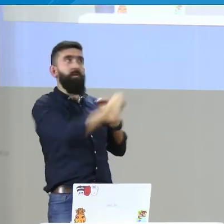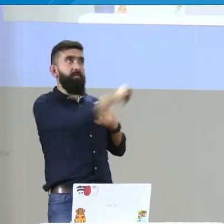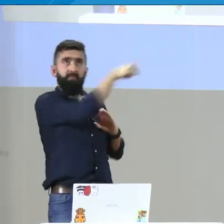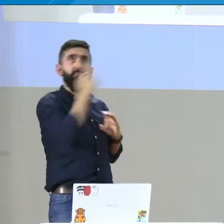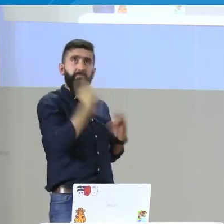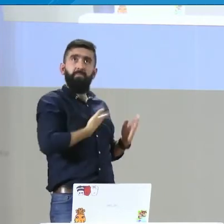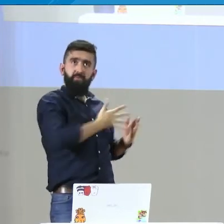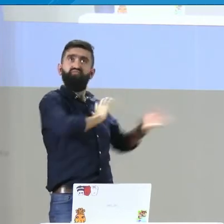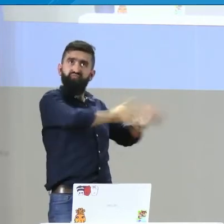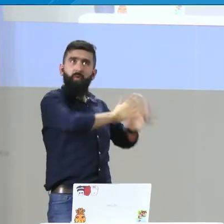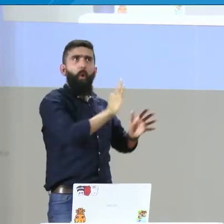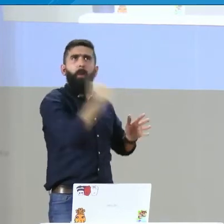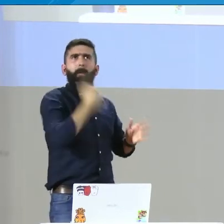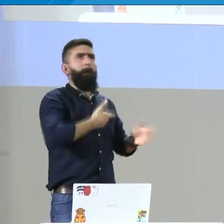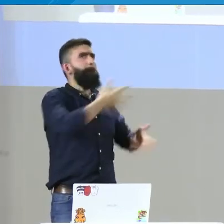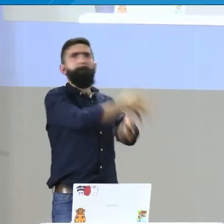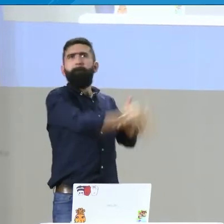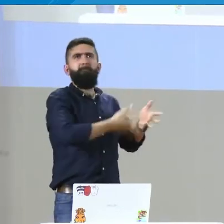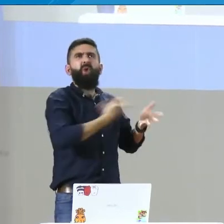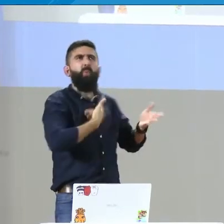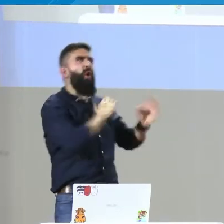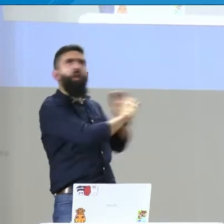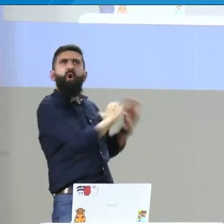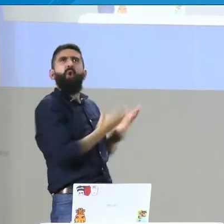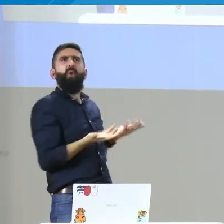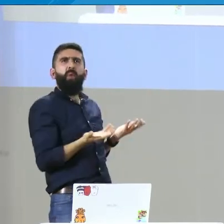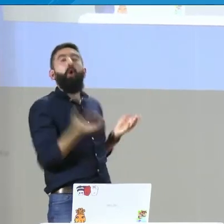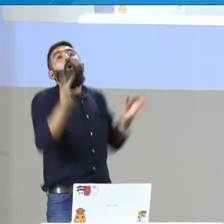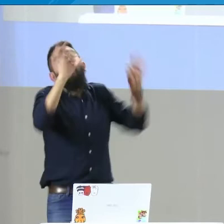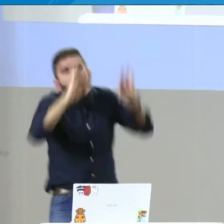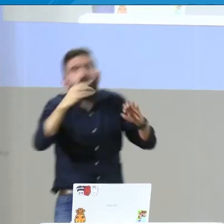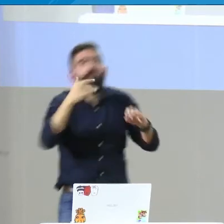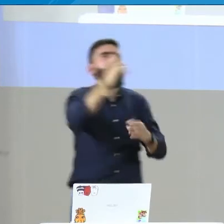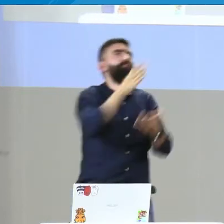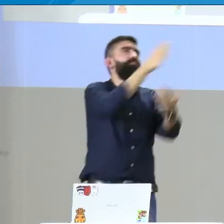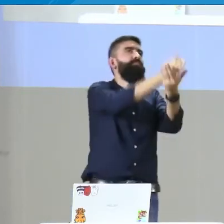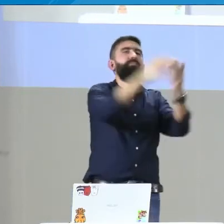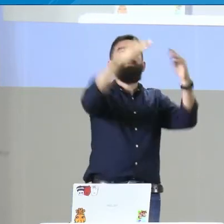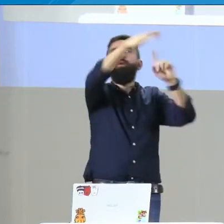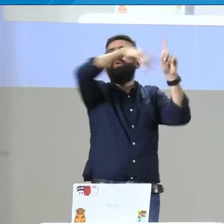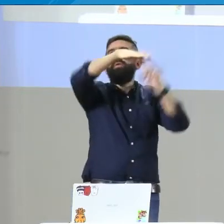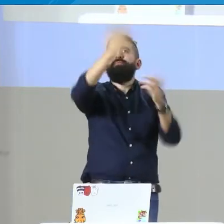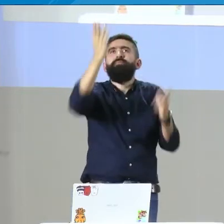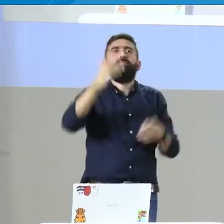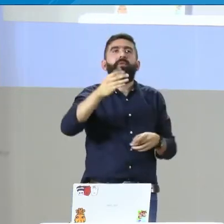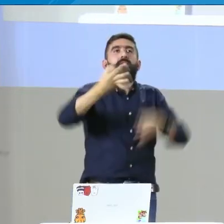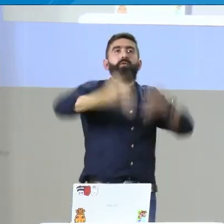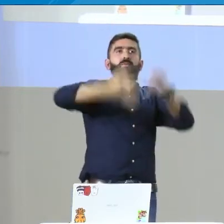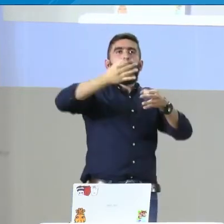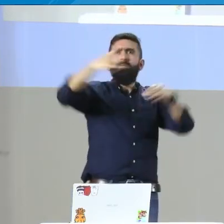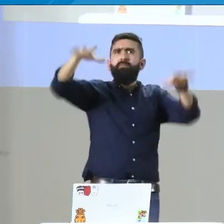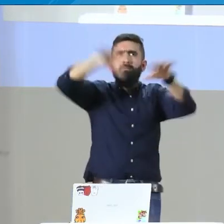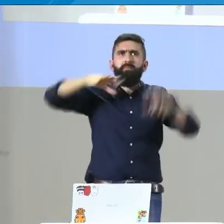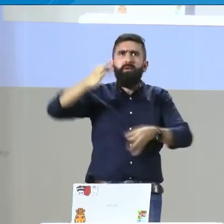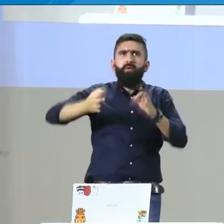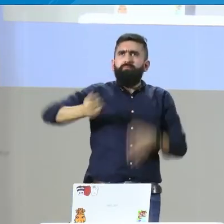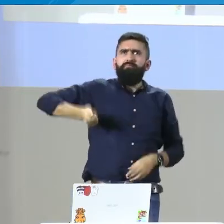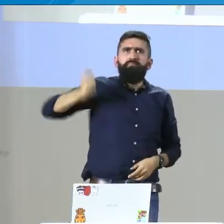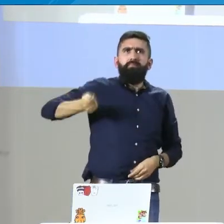casa vivo con mi mamá, mi hermano, mis papás se comunican en lengua de señas, si no, ¿cómo se hace esa comunicación interna en los hogares? En otro